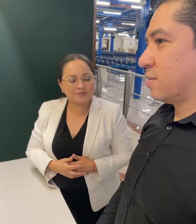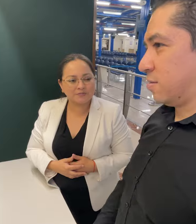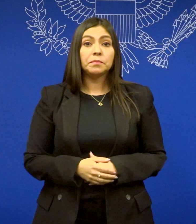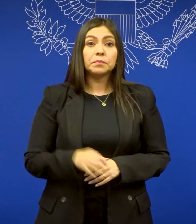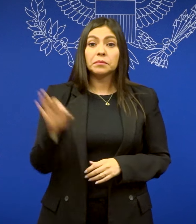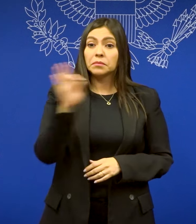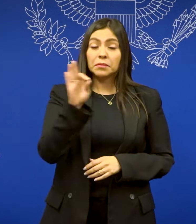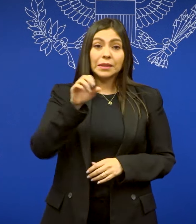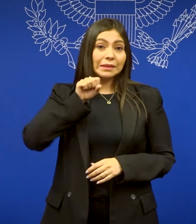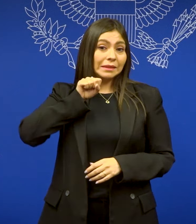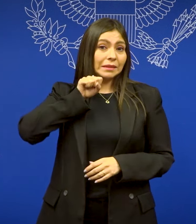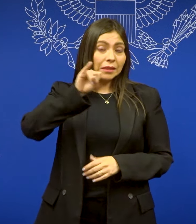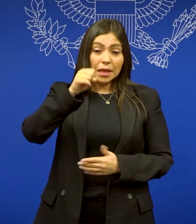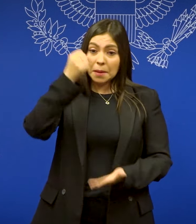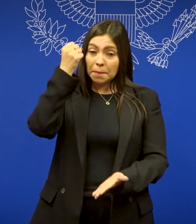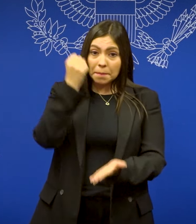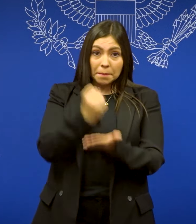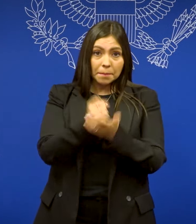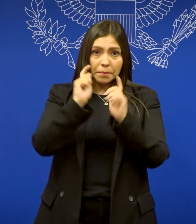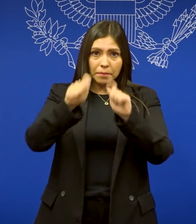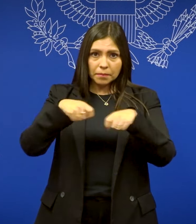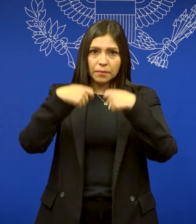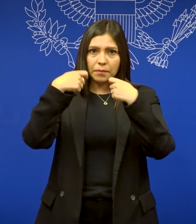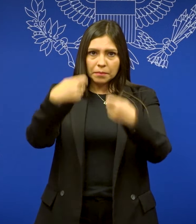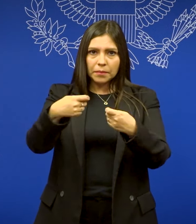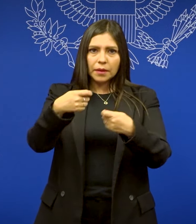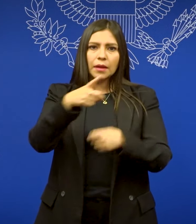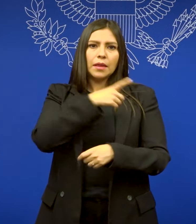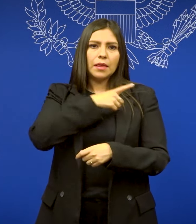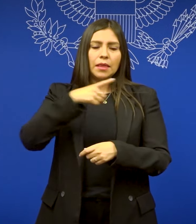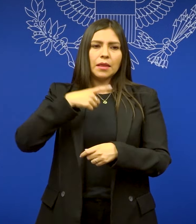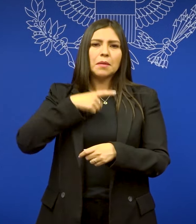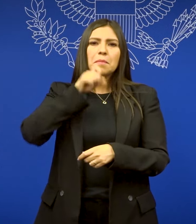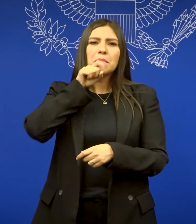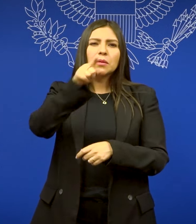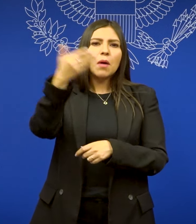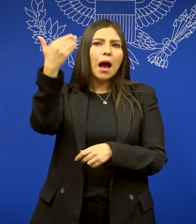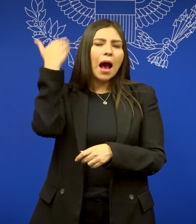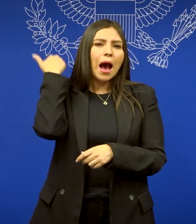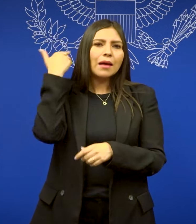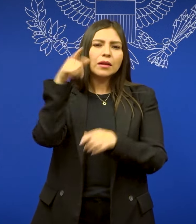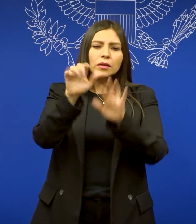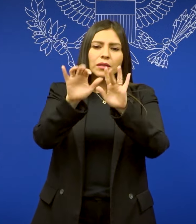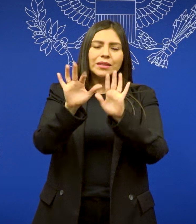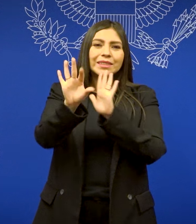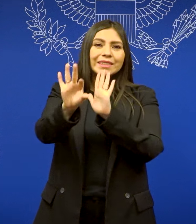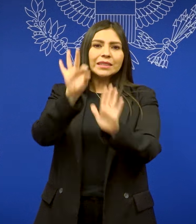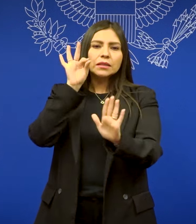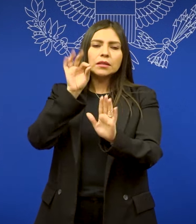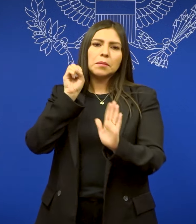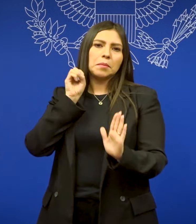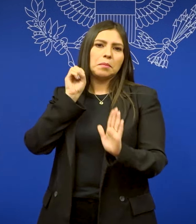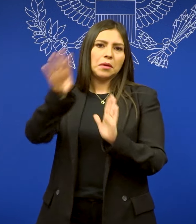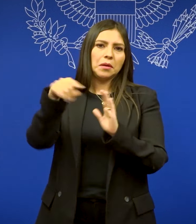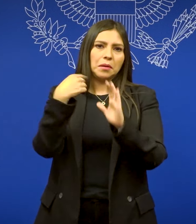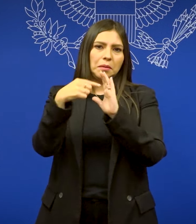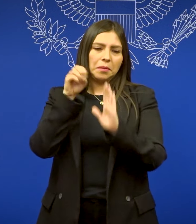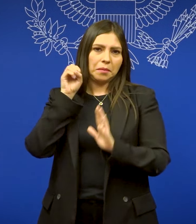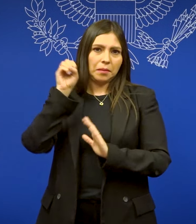Si tu visa ha sido aprobada, deberás llegar al lugar de recolección designado. Cuando esté lista, recibirás el número